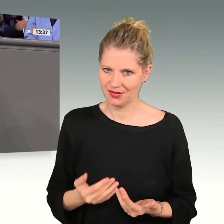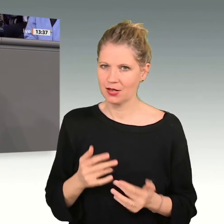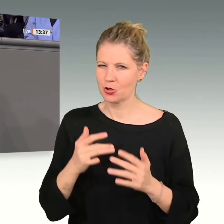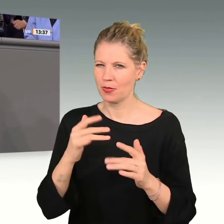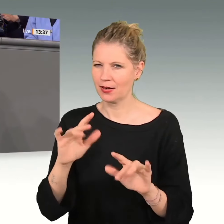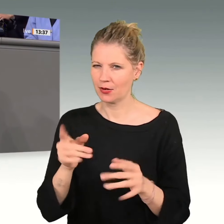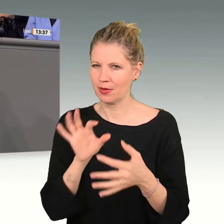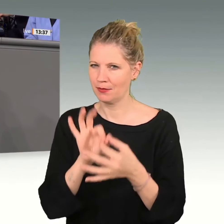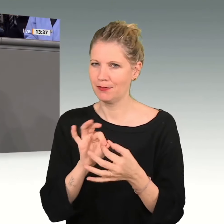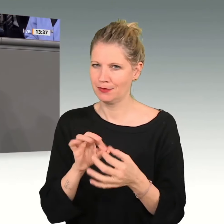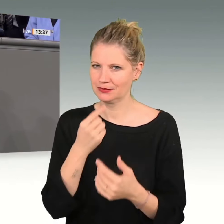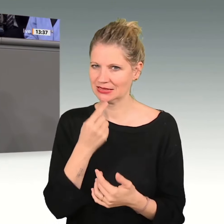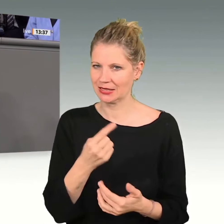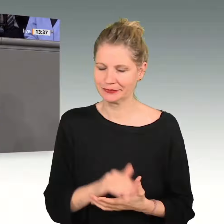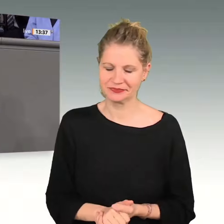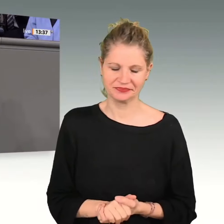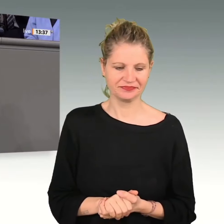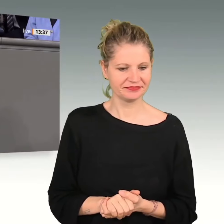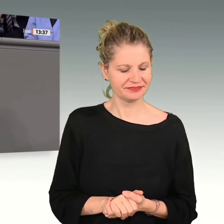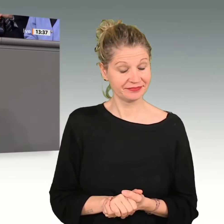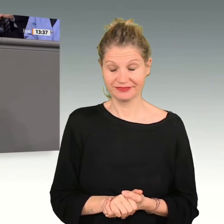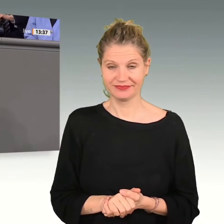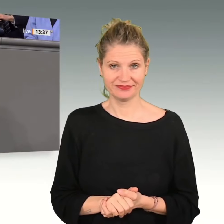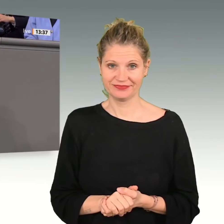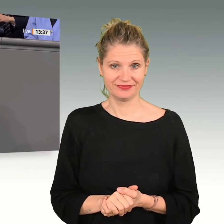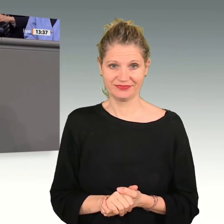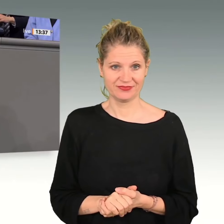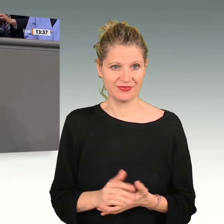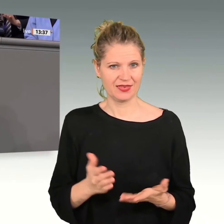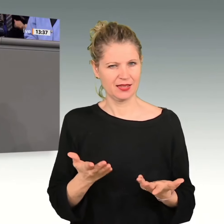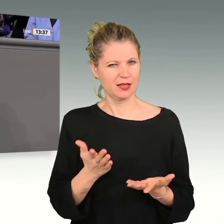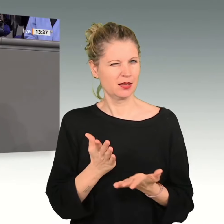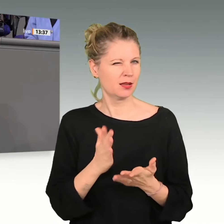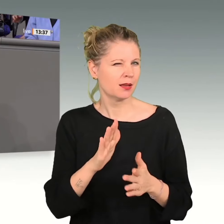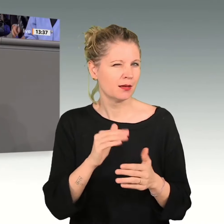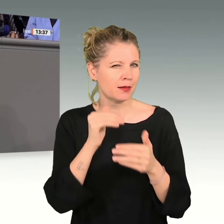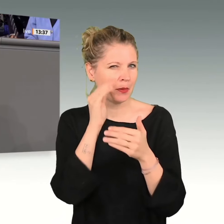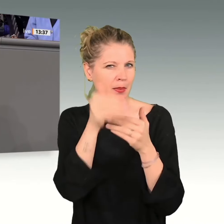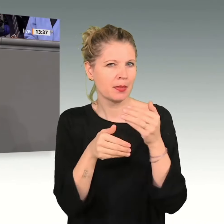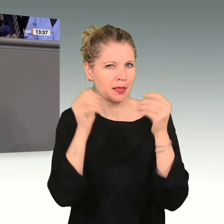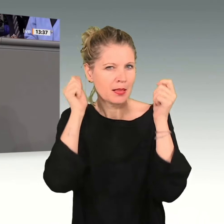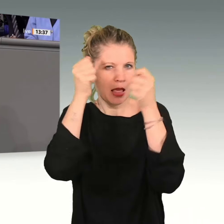werde, ist er sogar erschreckend löchrig.